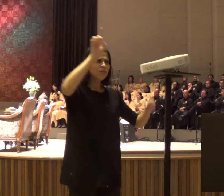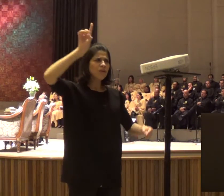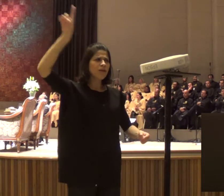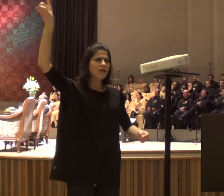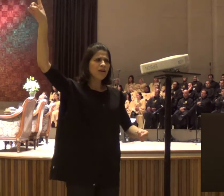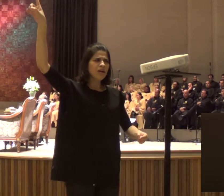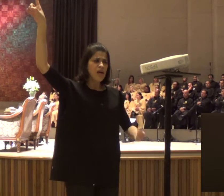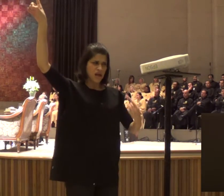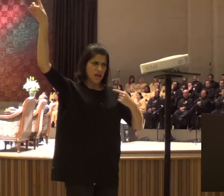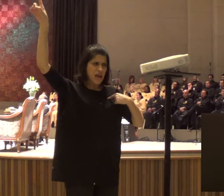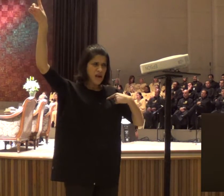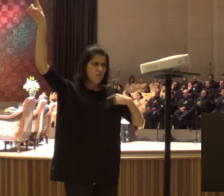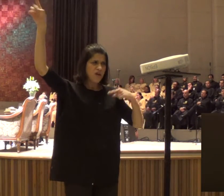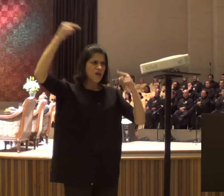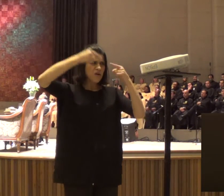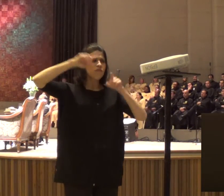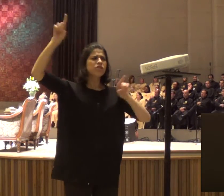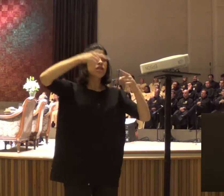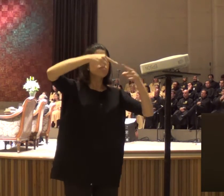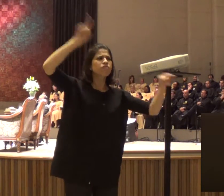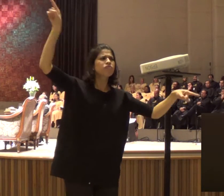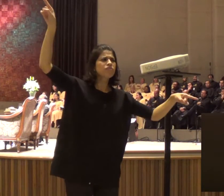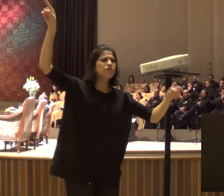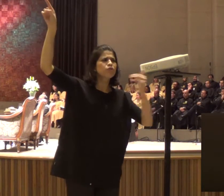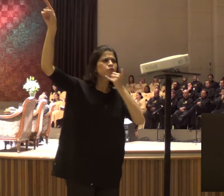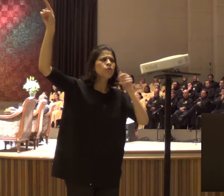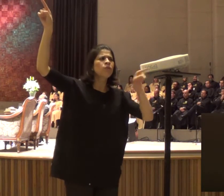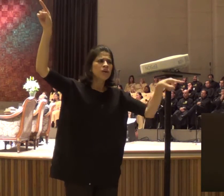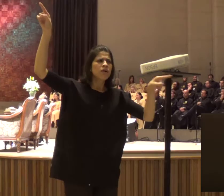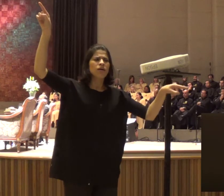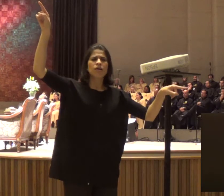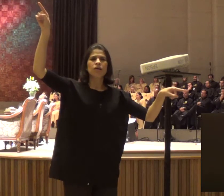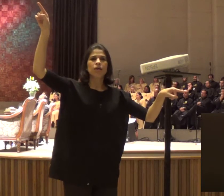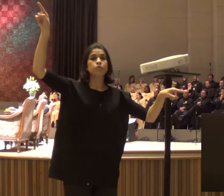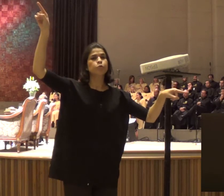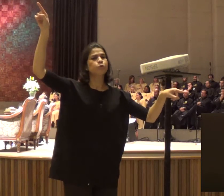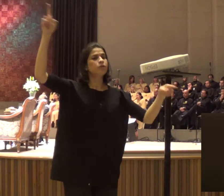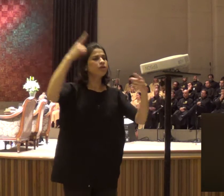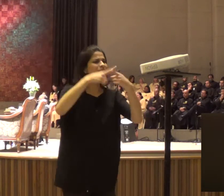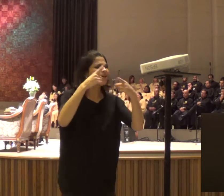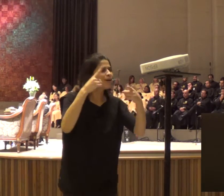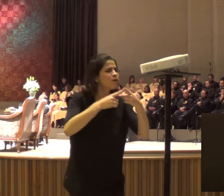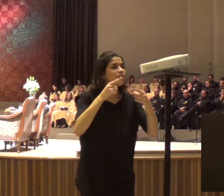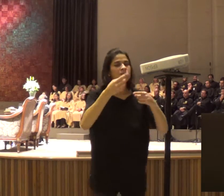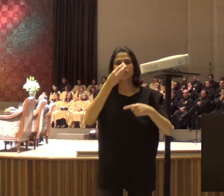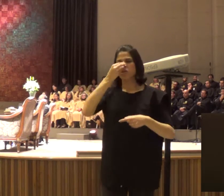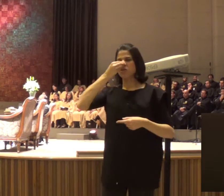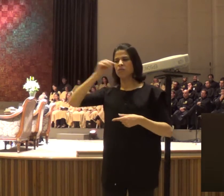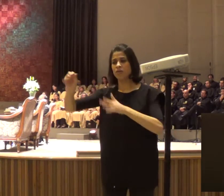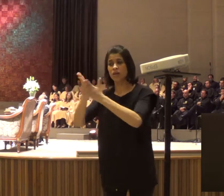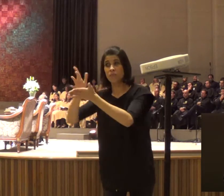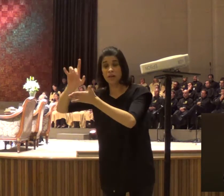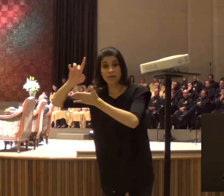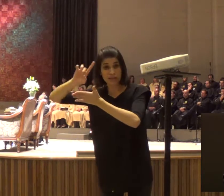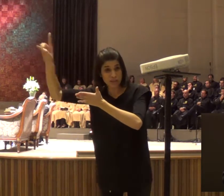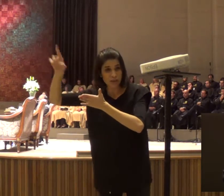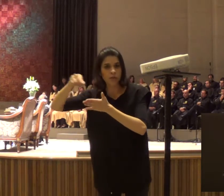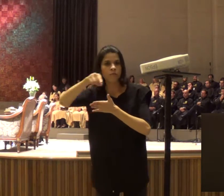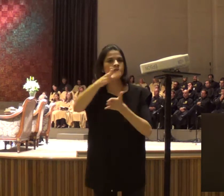gente, se desvia, da palavra de Deus, há confusão, na nossa vida, porque o pecado, gera